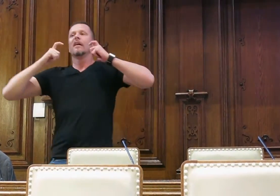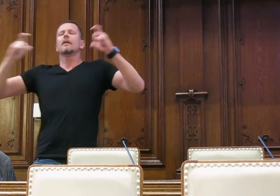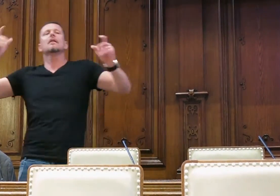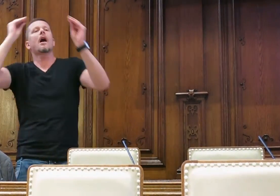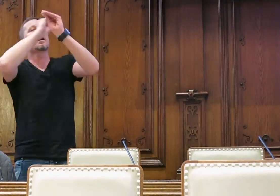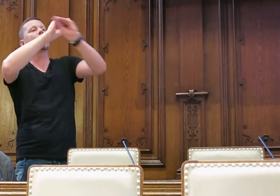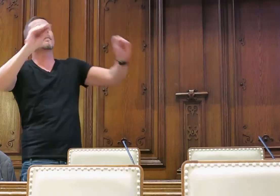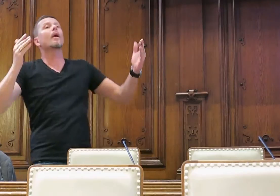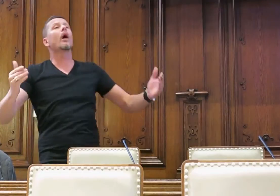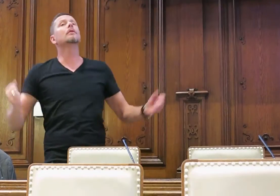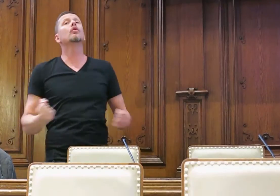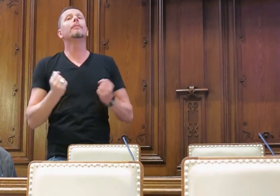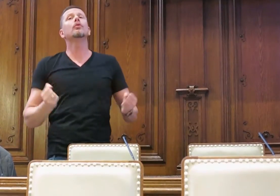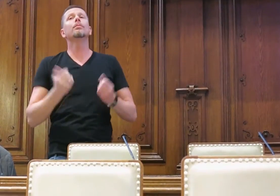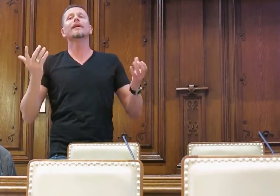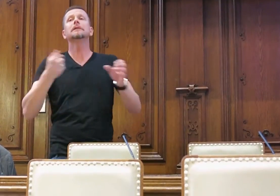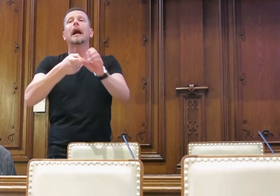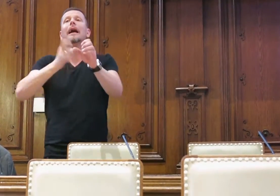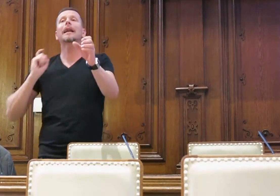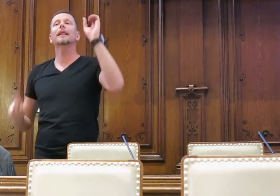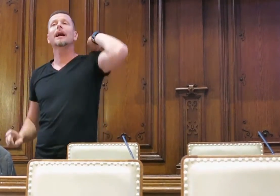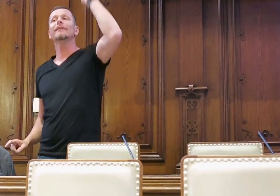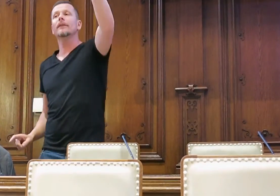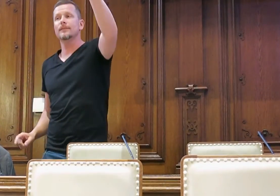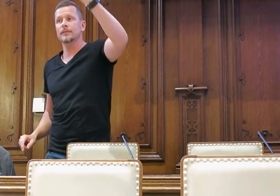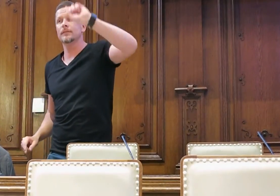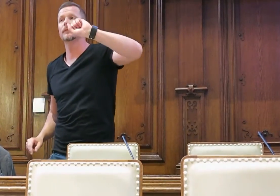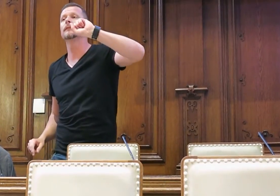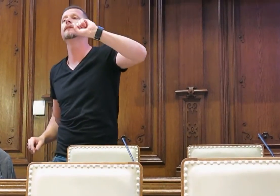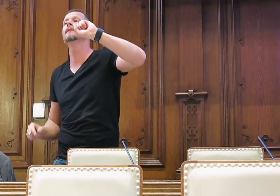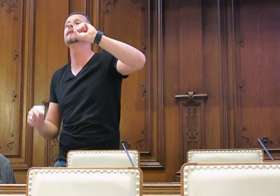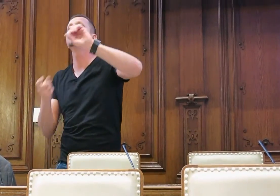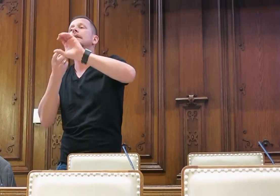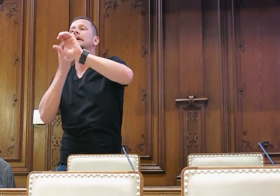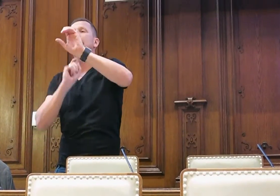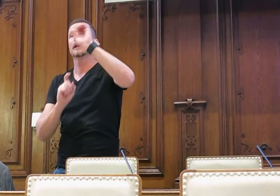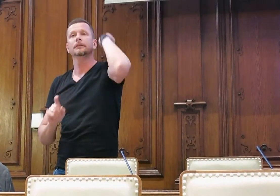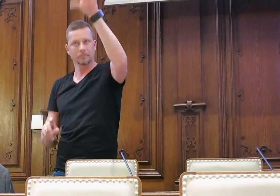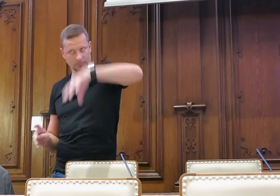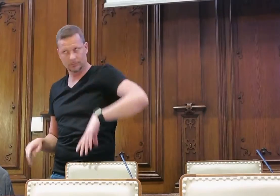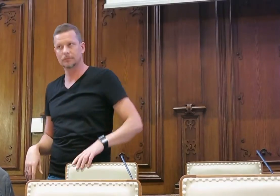der General informiert heute die Übungen nachwerfen, dann